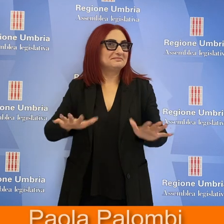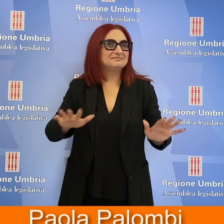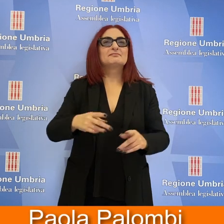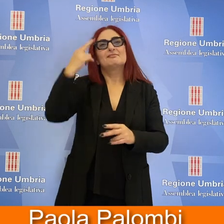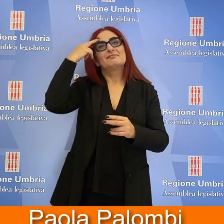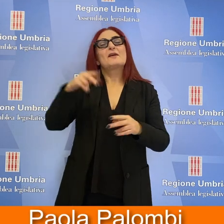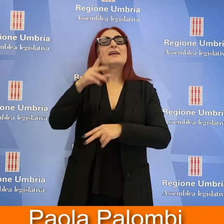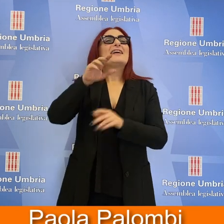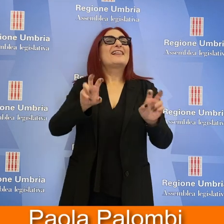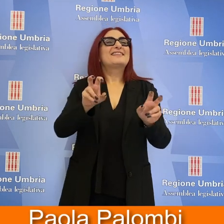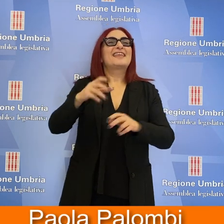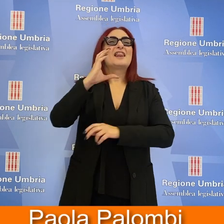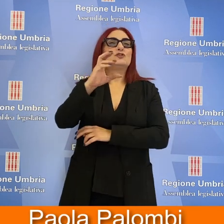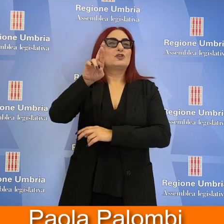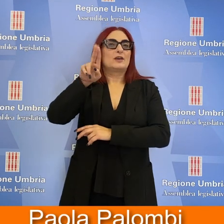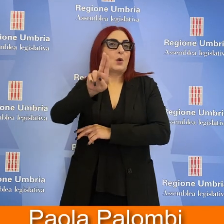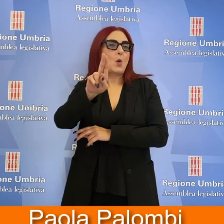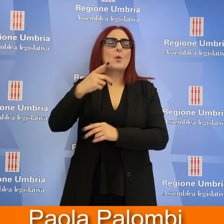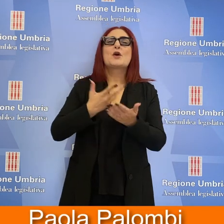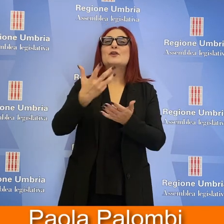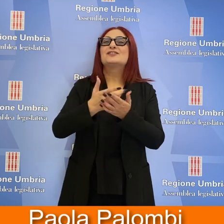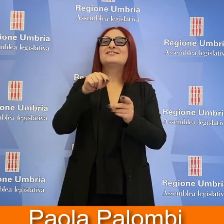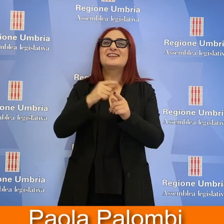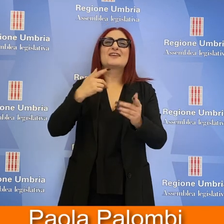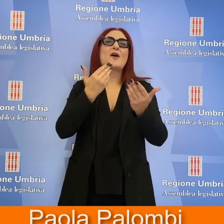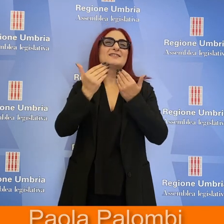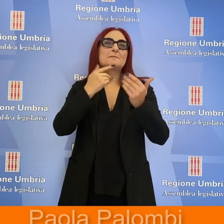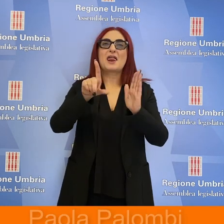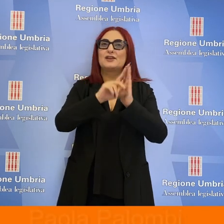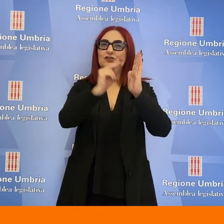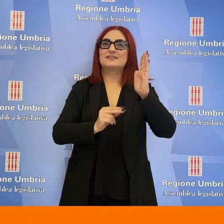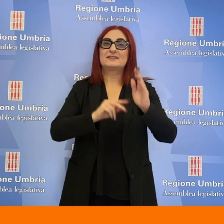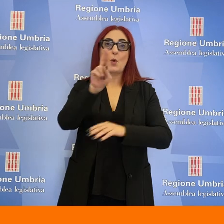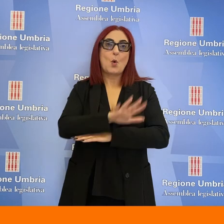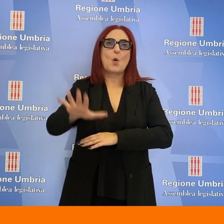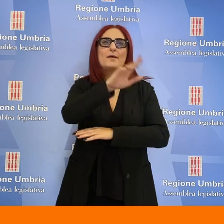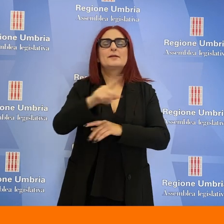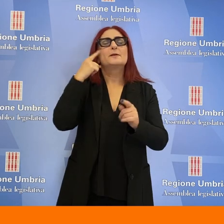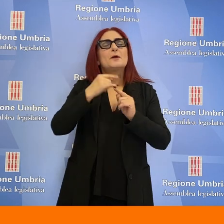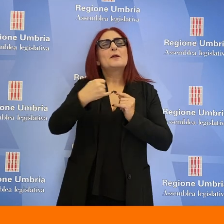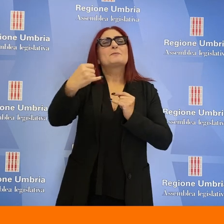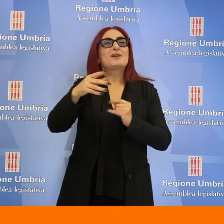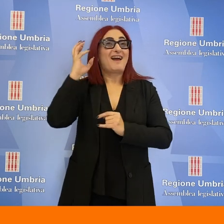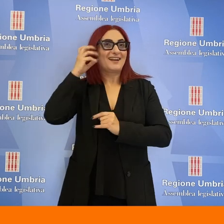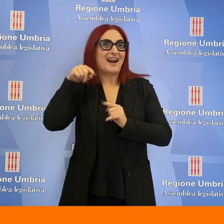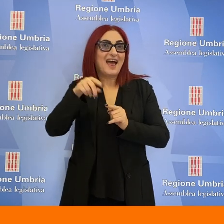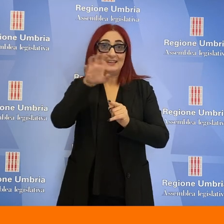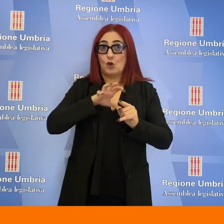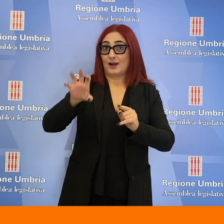tutto, vi ricordo, TeleCRU, notiziario dell'Assemblea legislativa dell'Umbria, va in onda sulle emittenti televisive e radiofoniche della